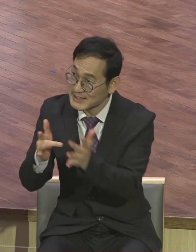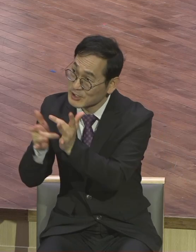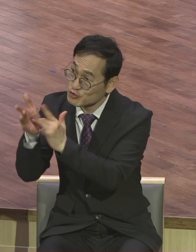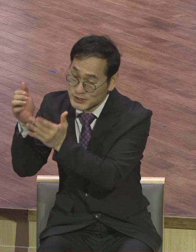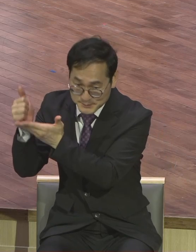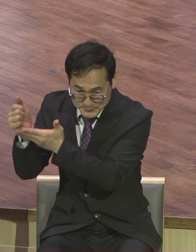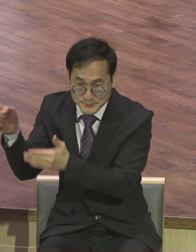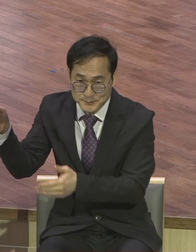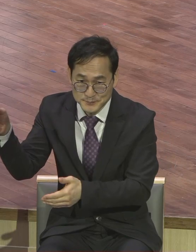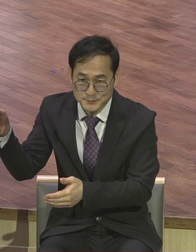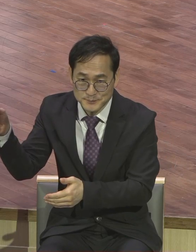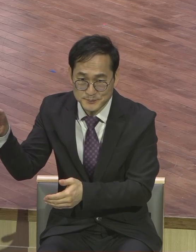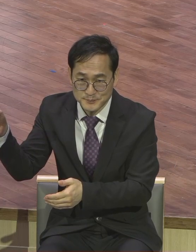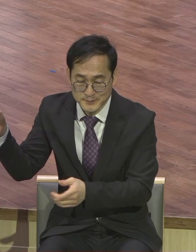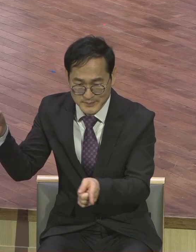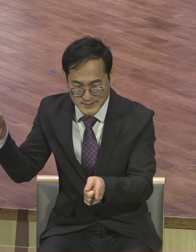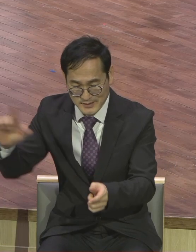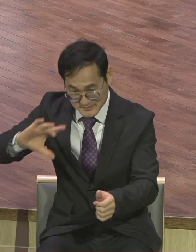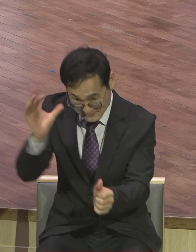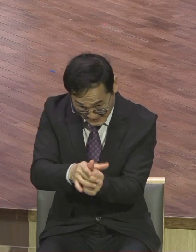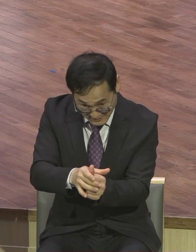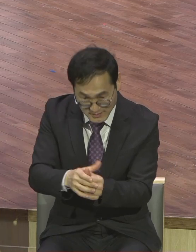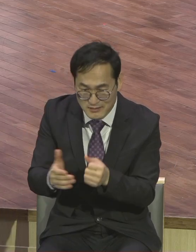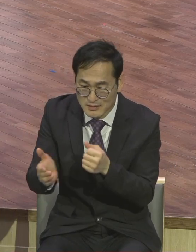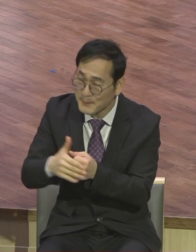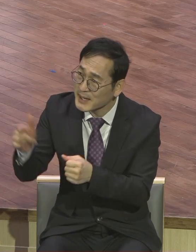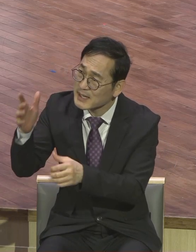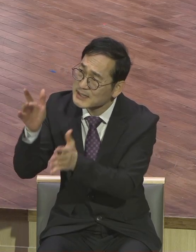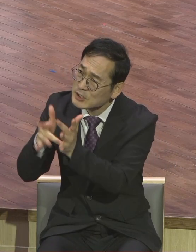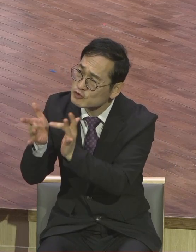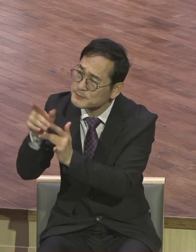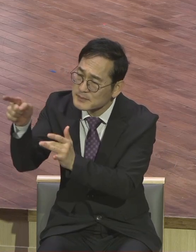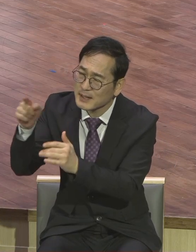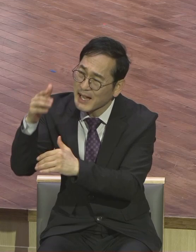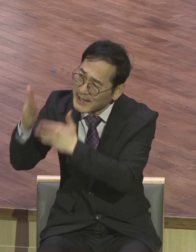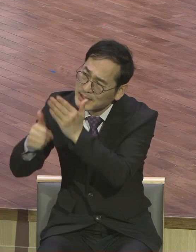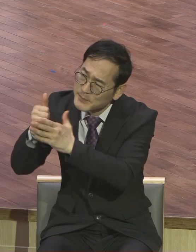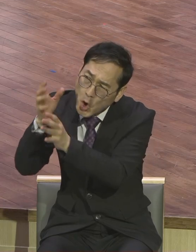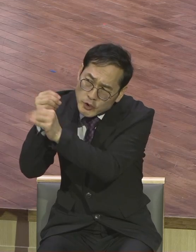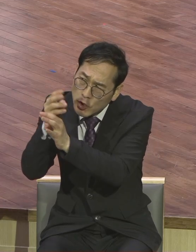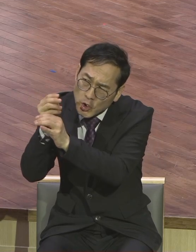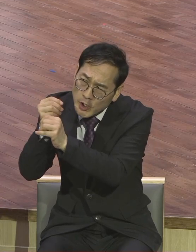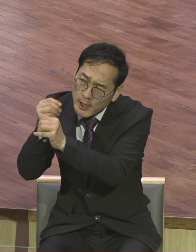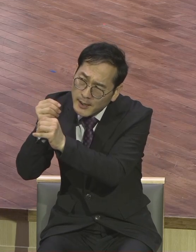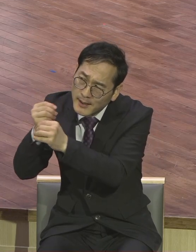이루실 줄을 우리는 확신하느라 그랬어요 확신이 있어야 돼요